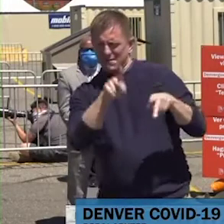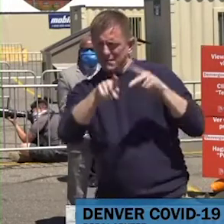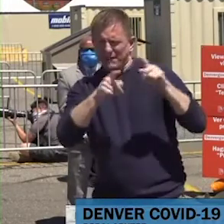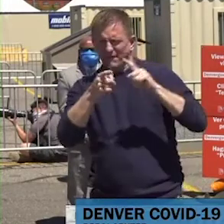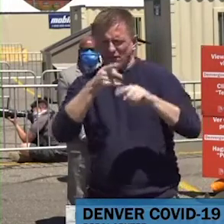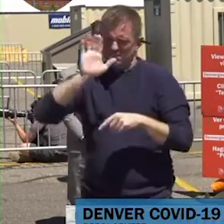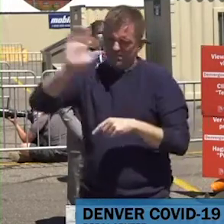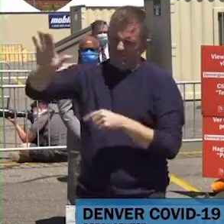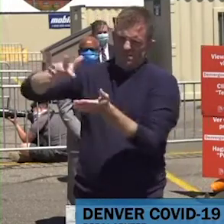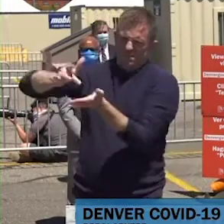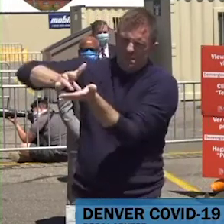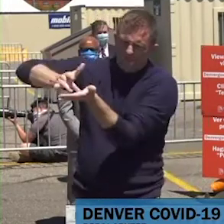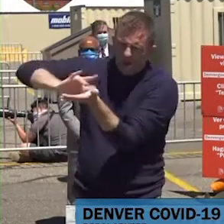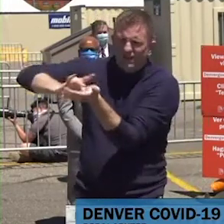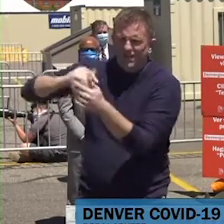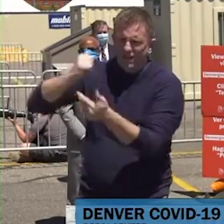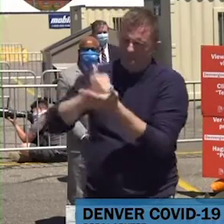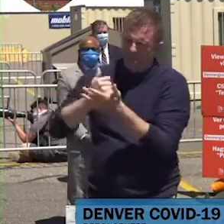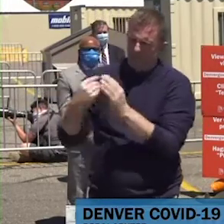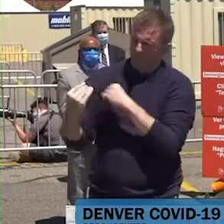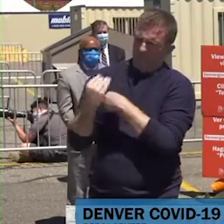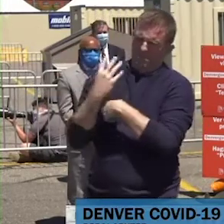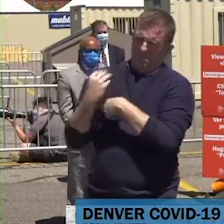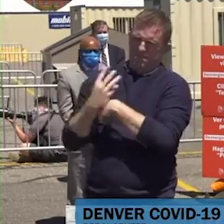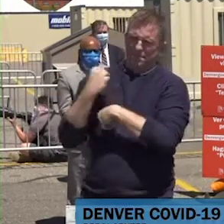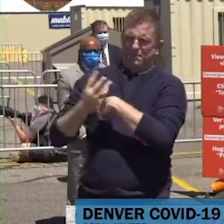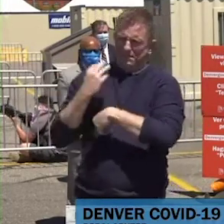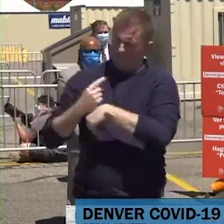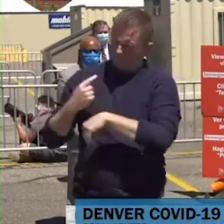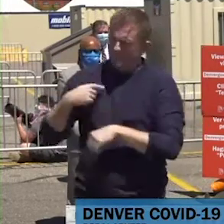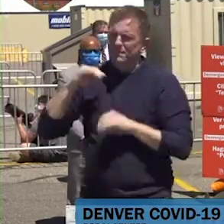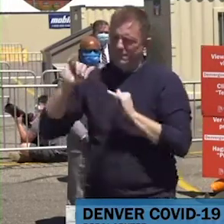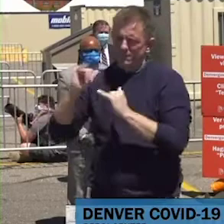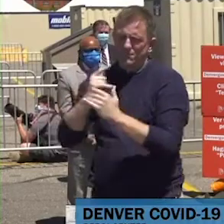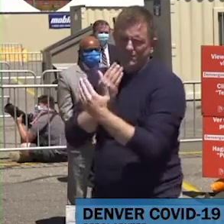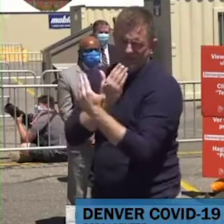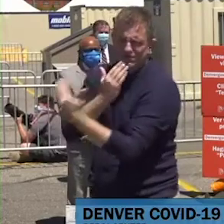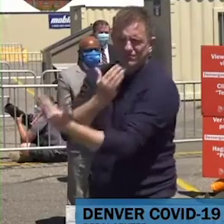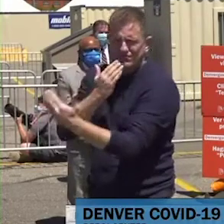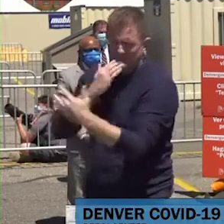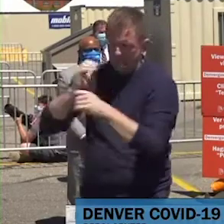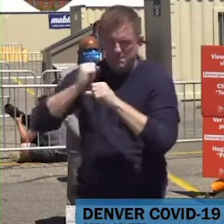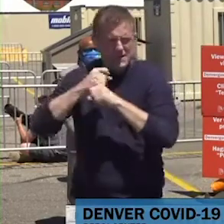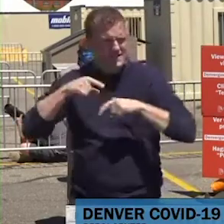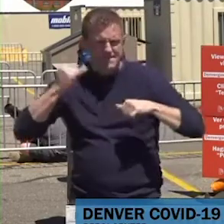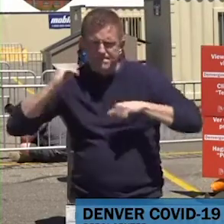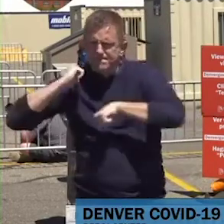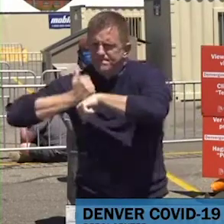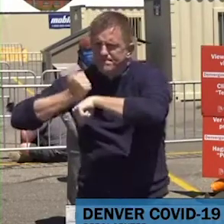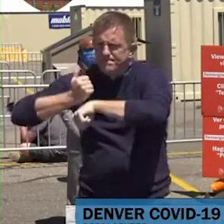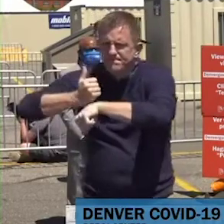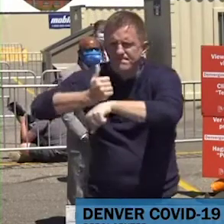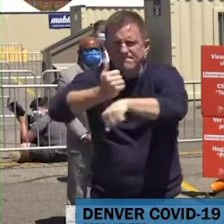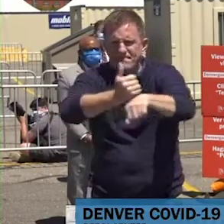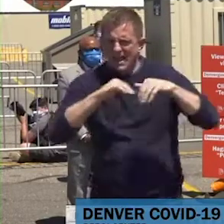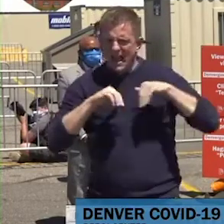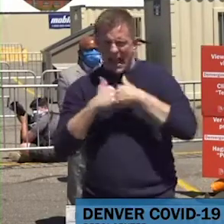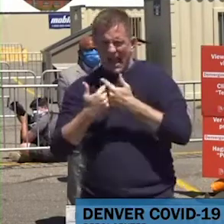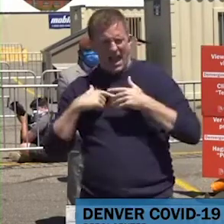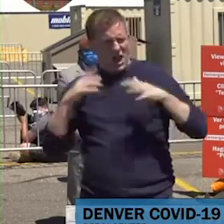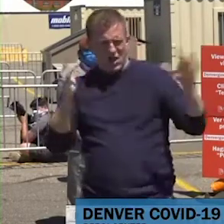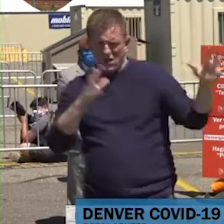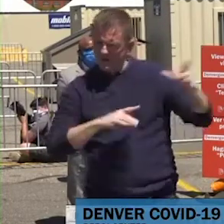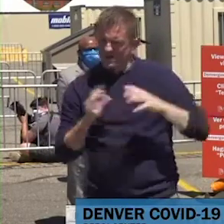tenido un papel crucial al preparar este sitio y que abra en solamente 10 días. Ahora quiero reconocer a algunos de los